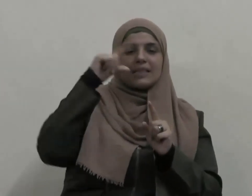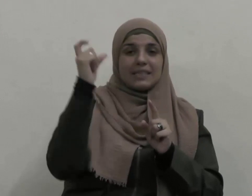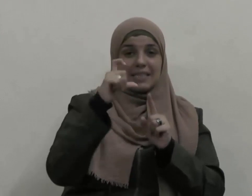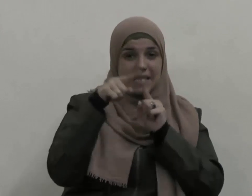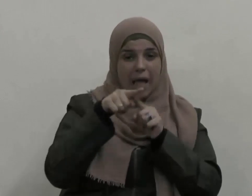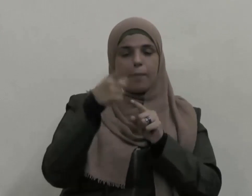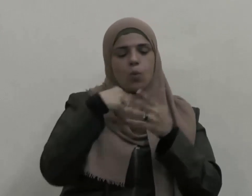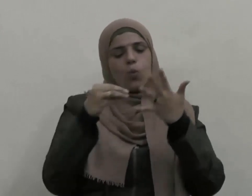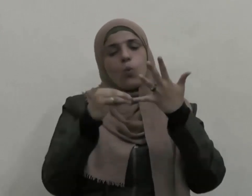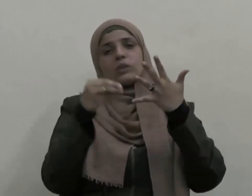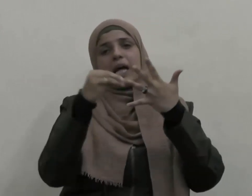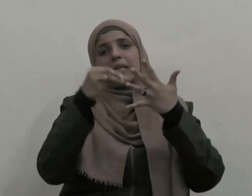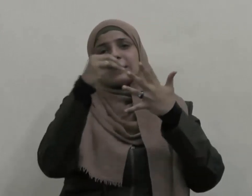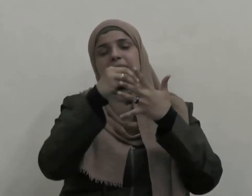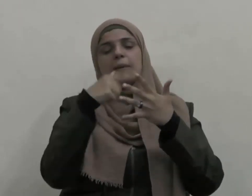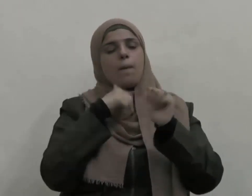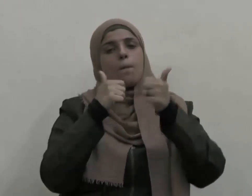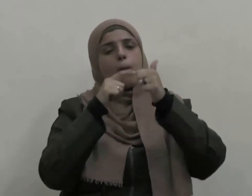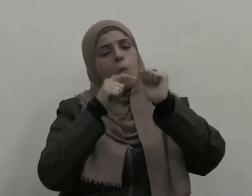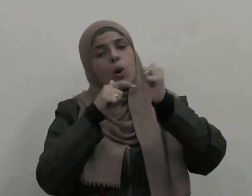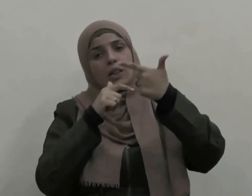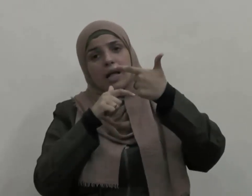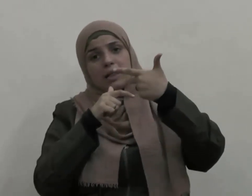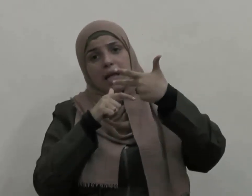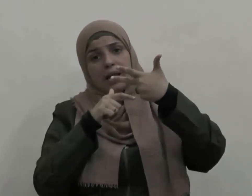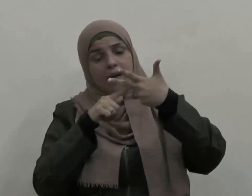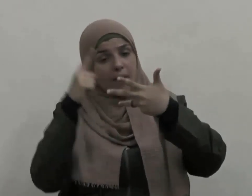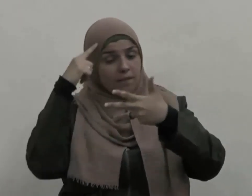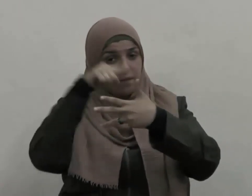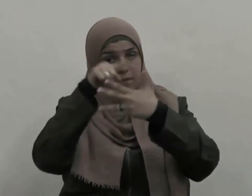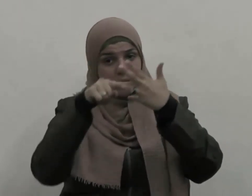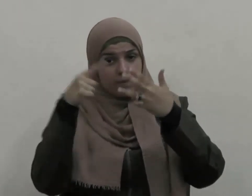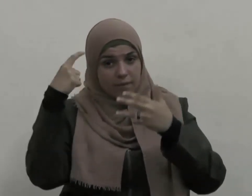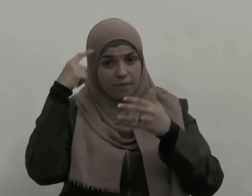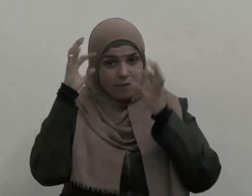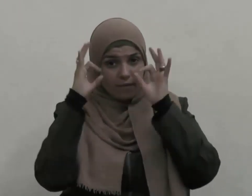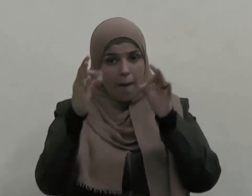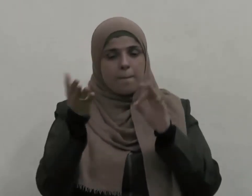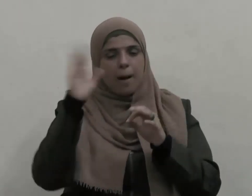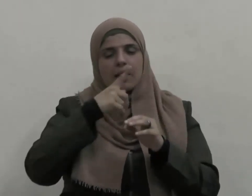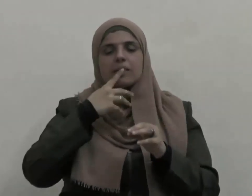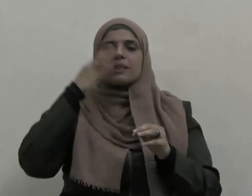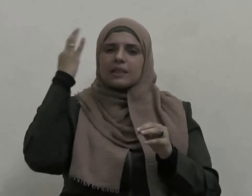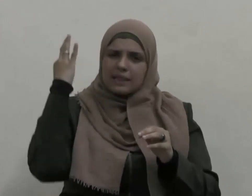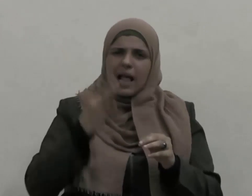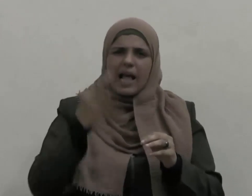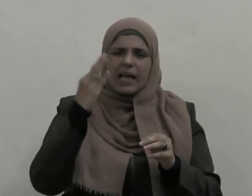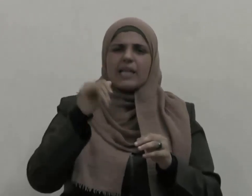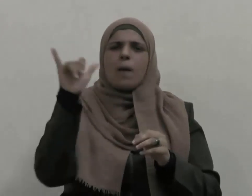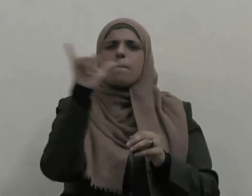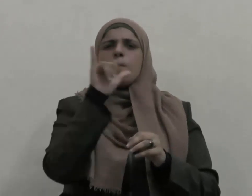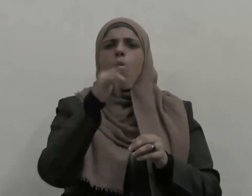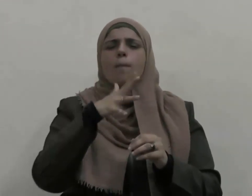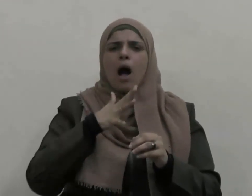الأولويات فإننا نؤكد على أن تقديم قضاء حوائج الناس